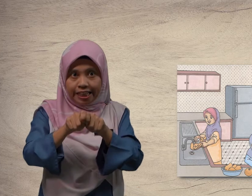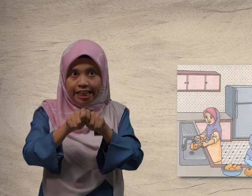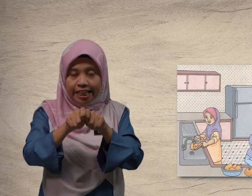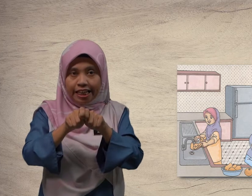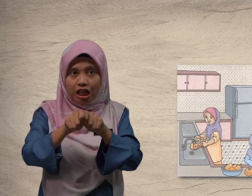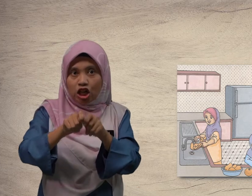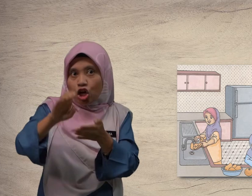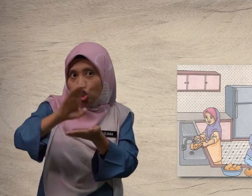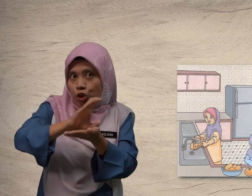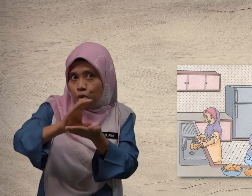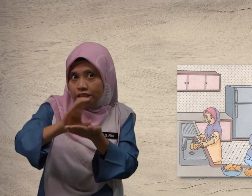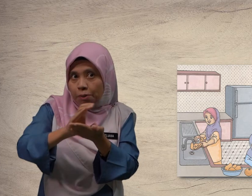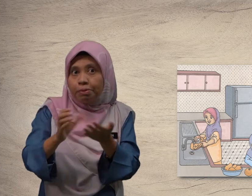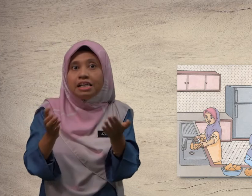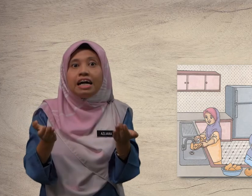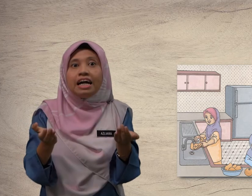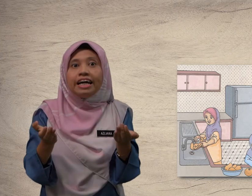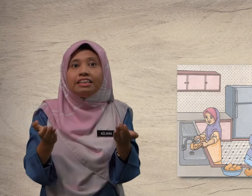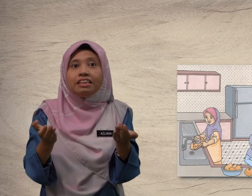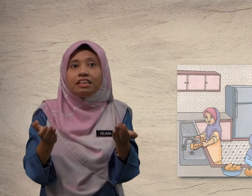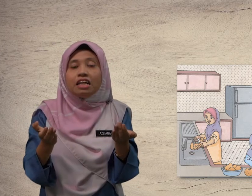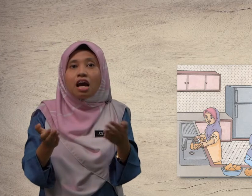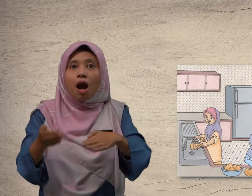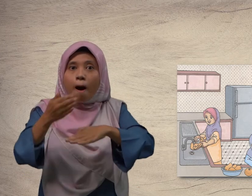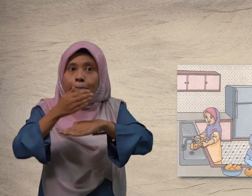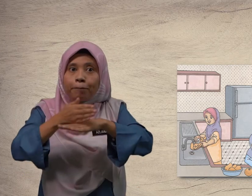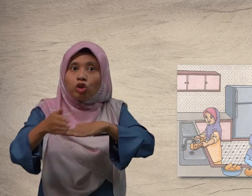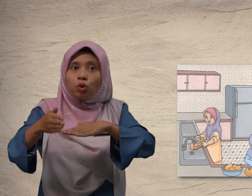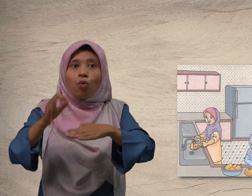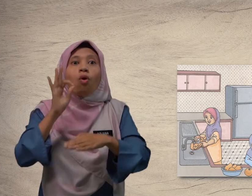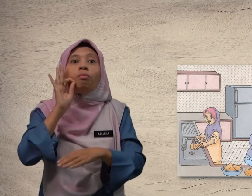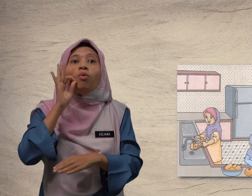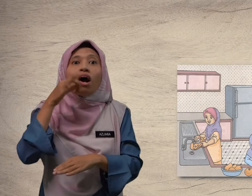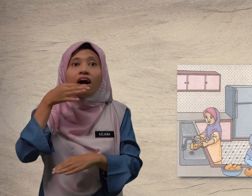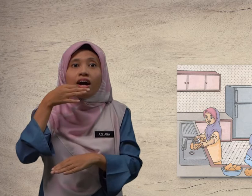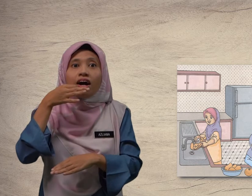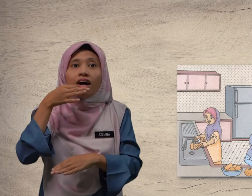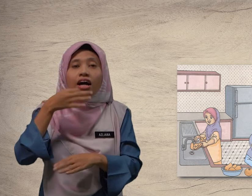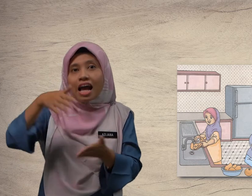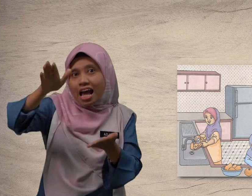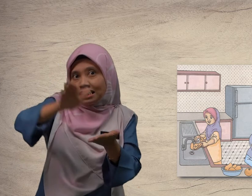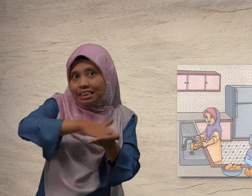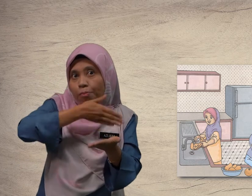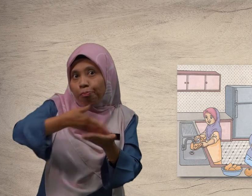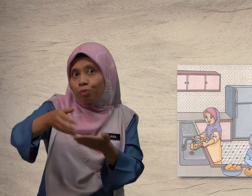Cuci pinggan, potong buah, sapu